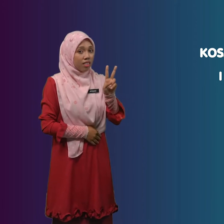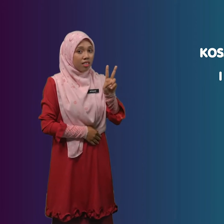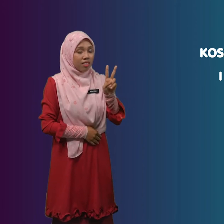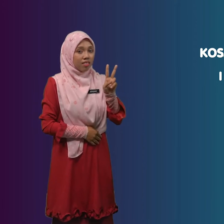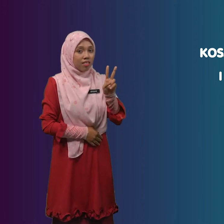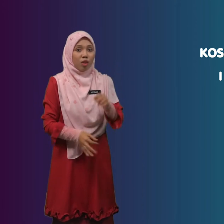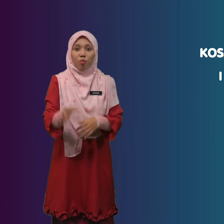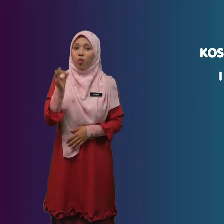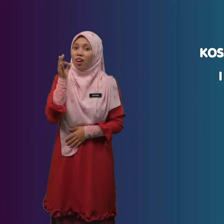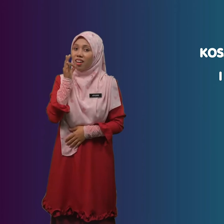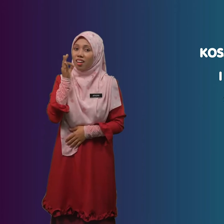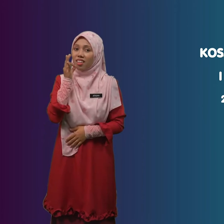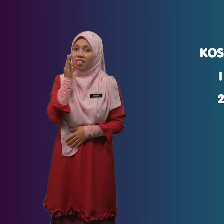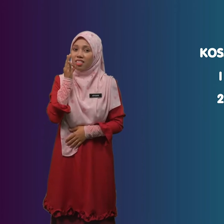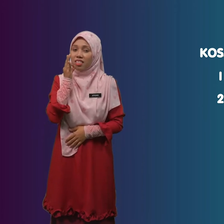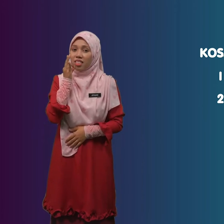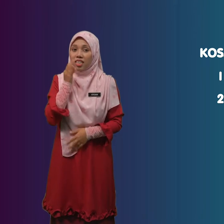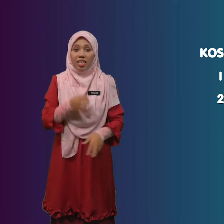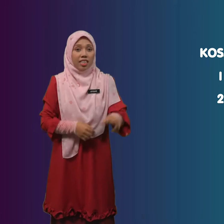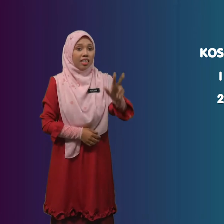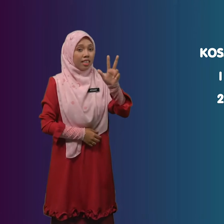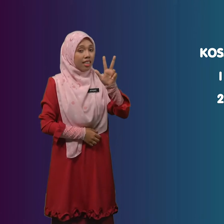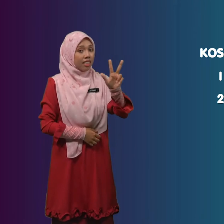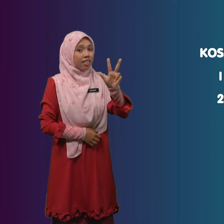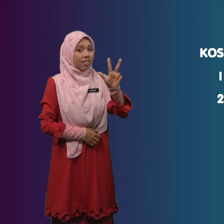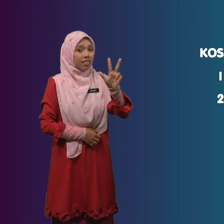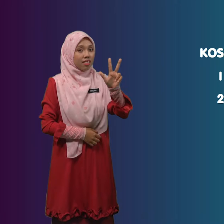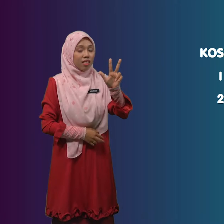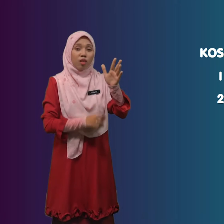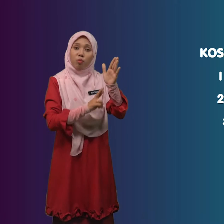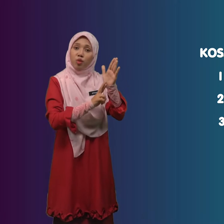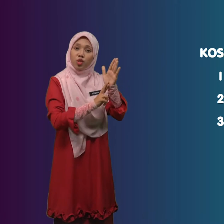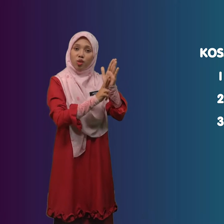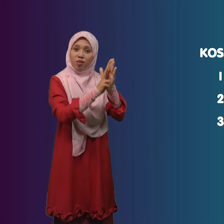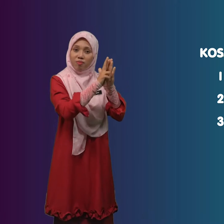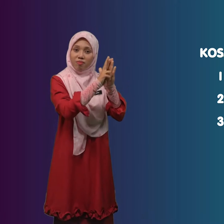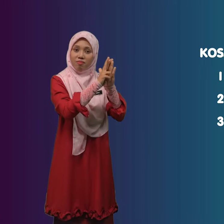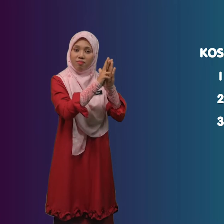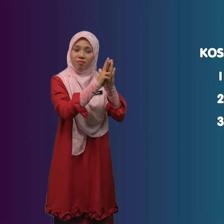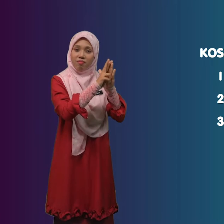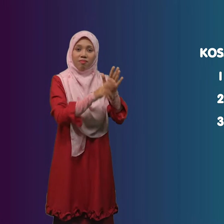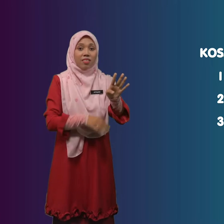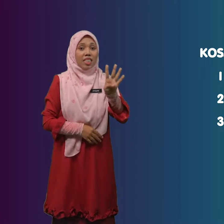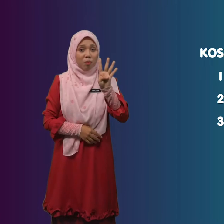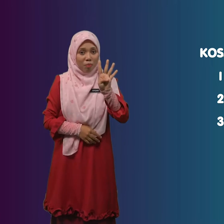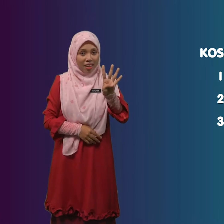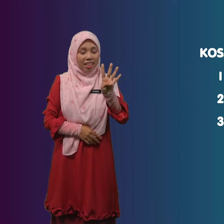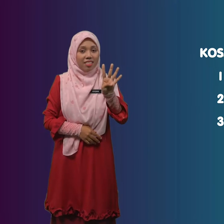Puah Ketiga Pucuk Keempat